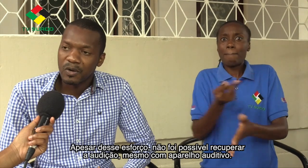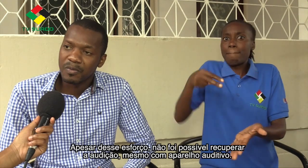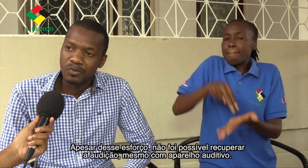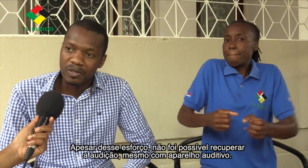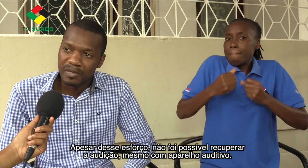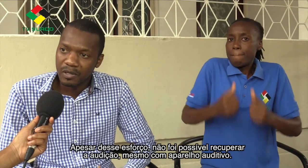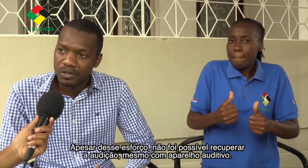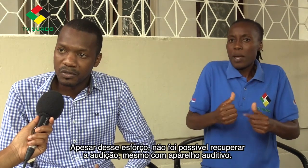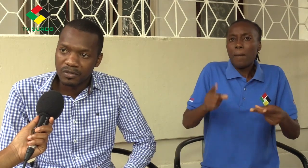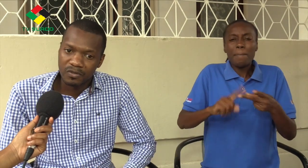mesmo com aparelhos auditivos.